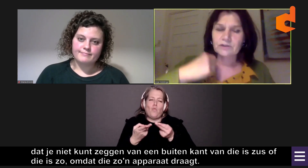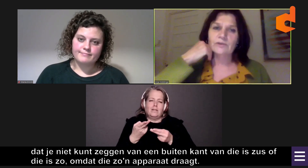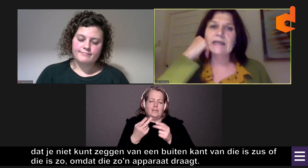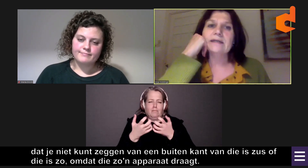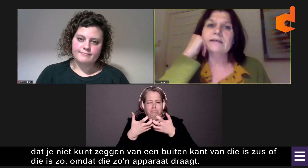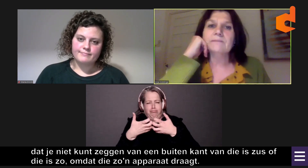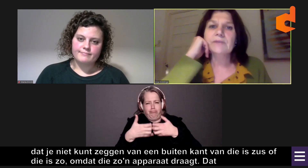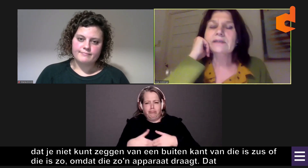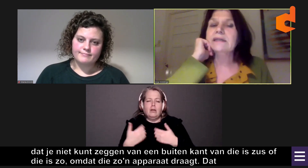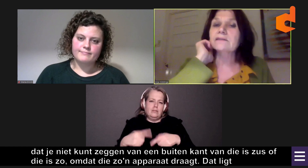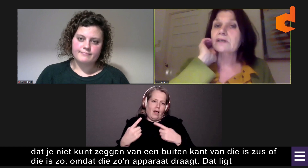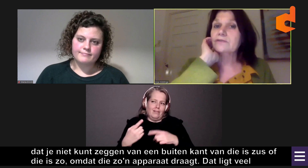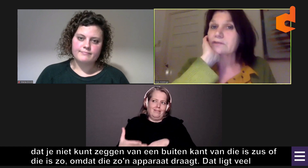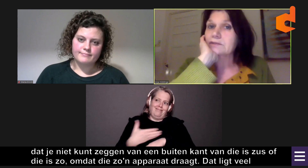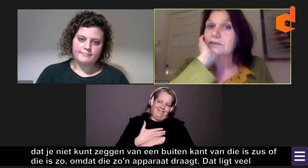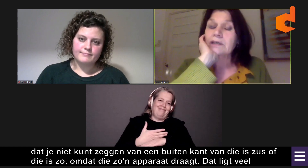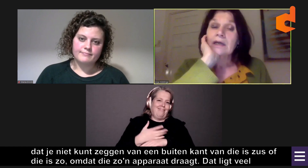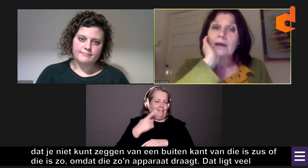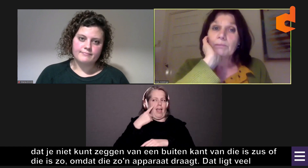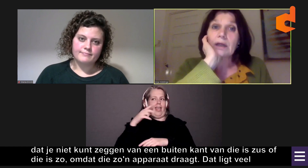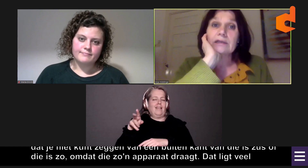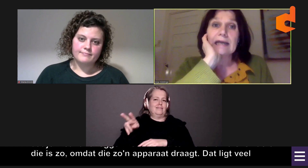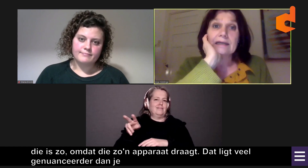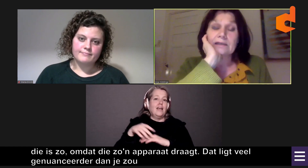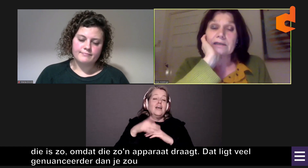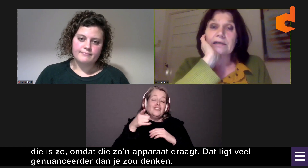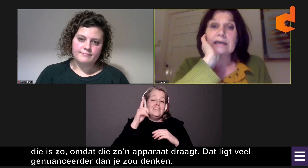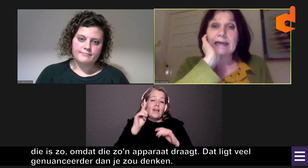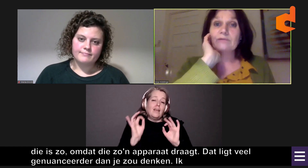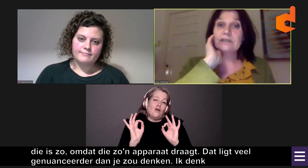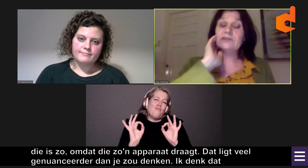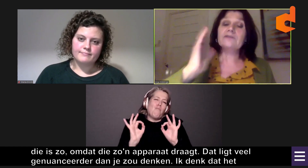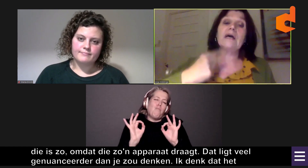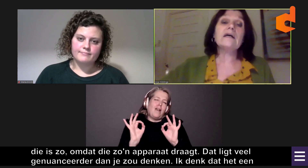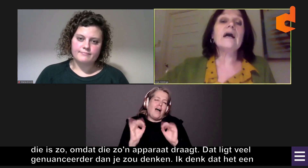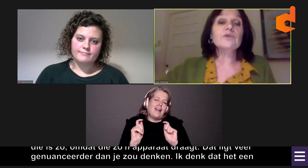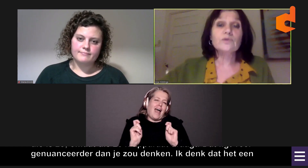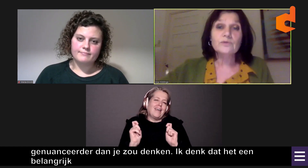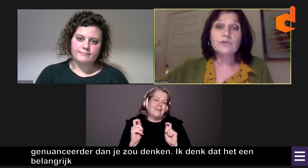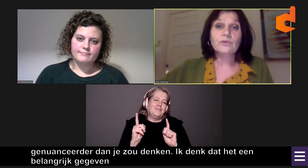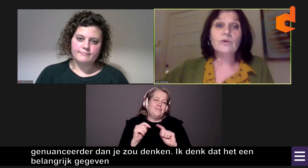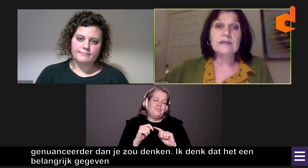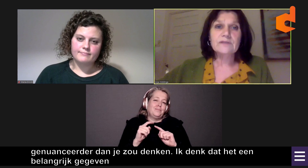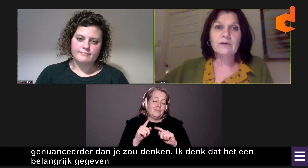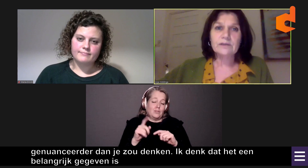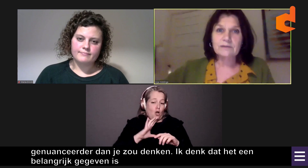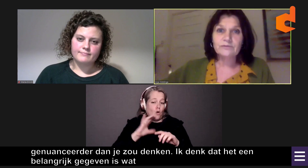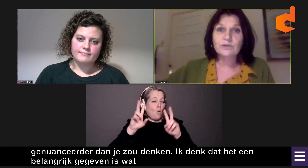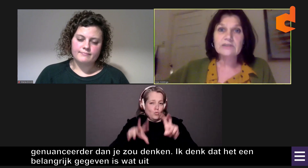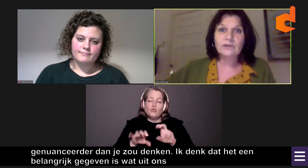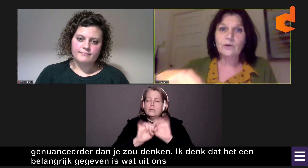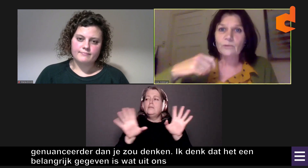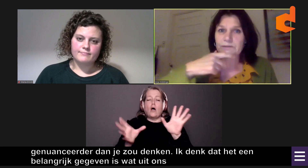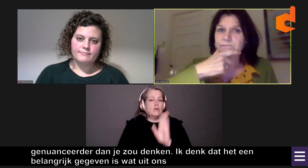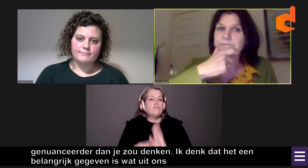zou denken. En ik denk dat dat een belangrijk gegeven is dat uit ons onderzoek ook heel duidelijk naar